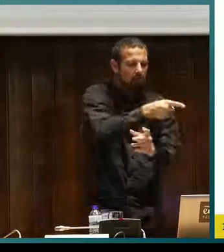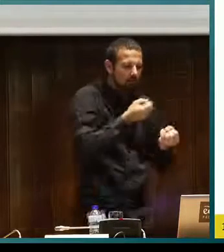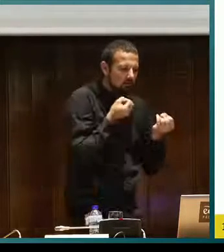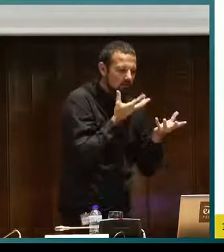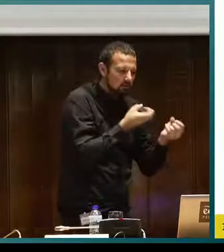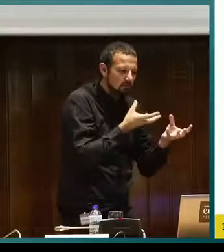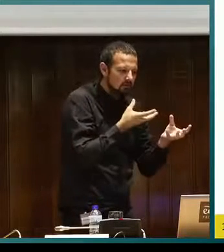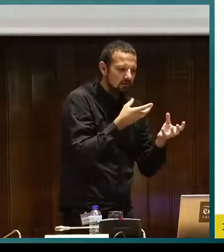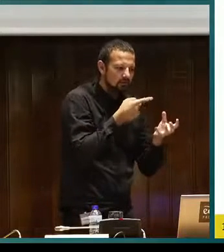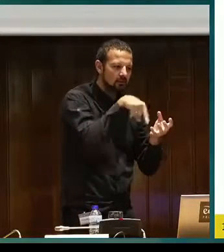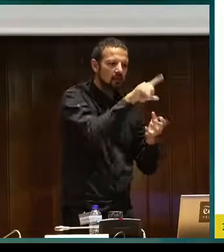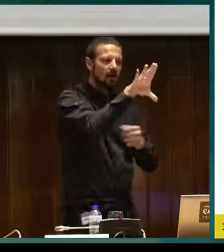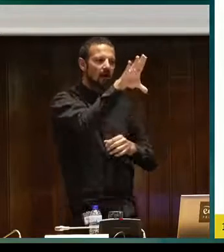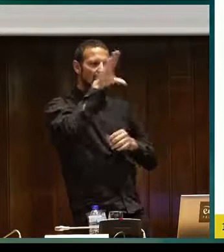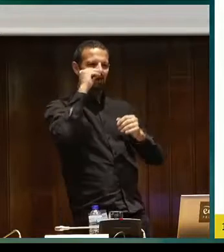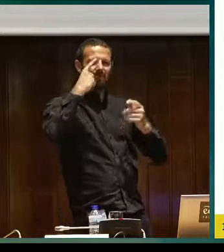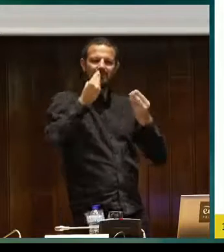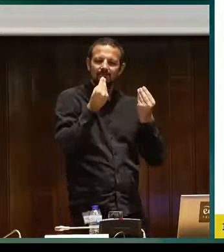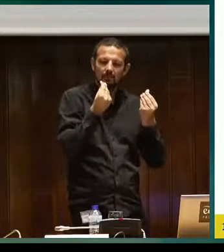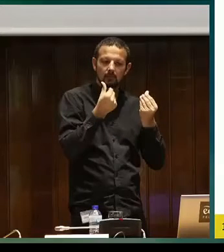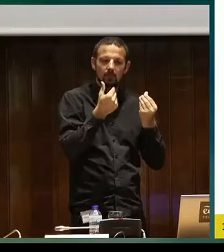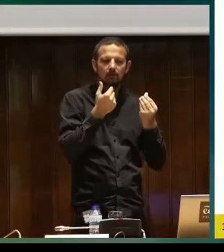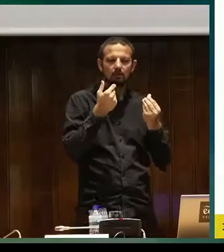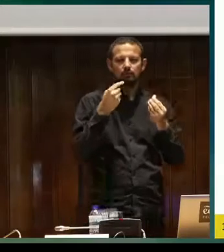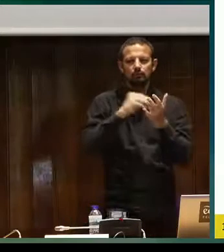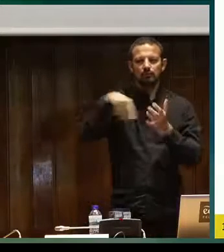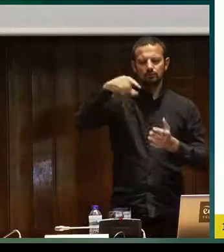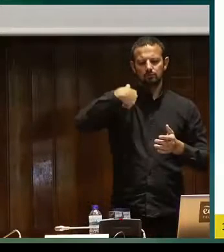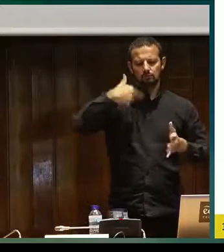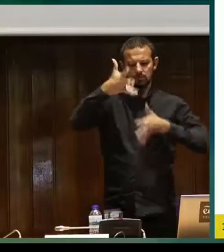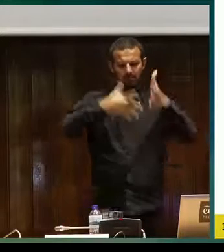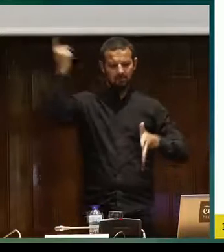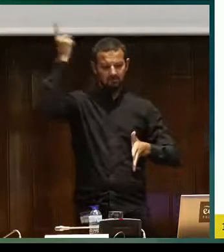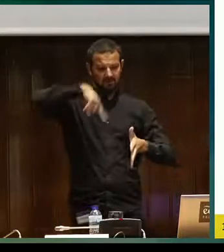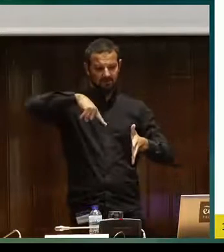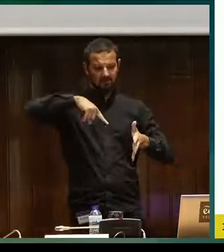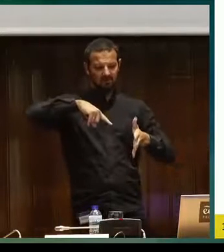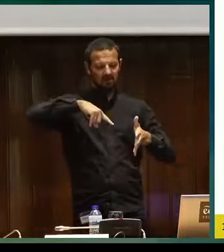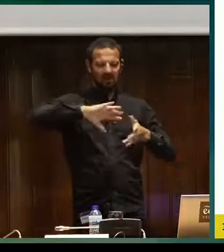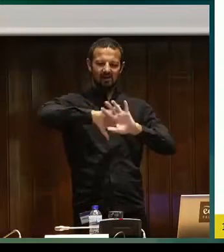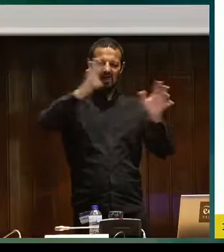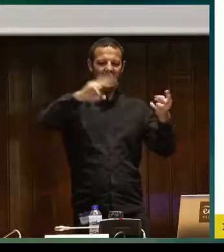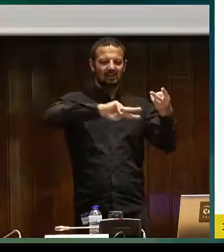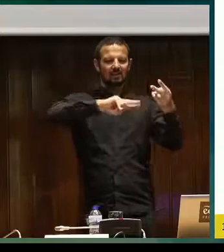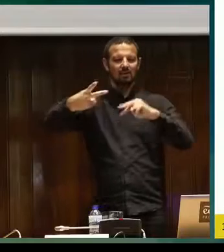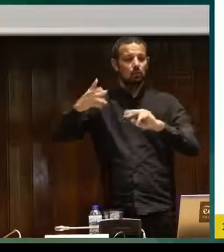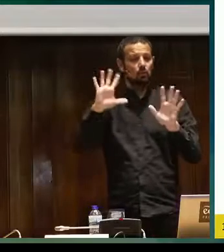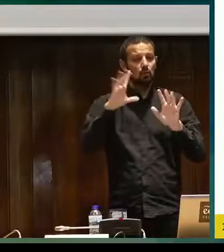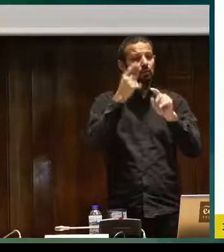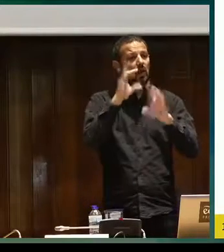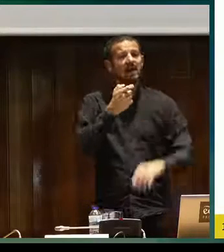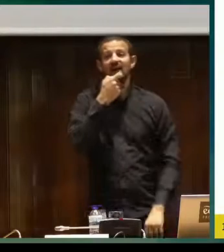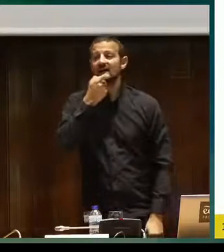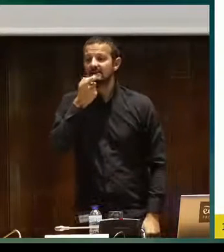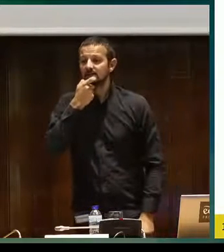únicamente que un intérprete traduzca literalmente lo que sucede, sino que hay que entender las obras, ser fluido en